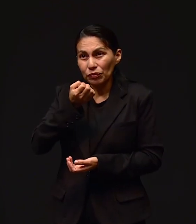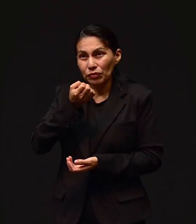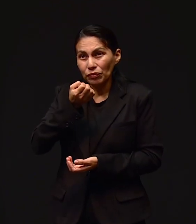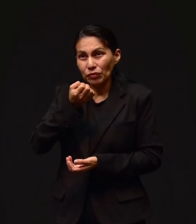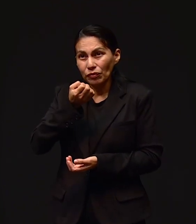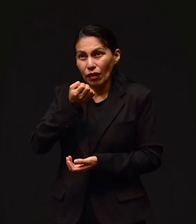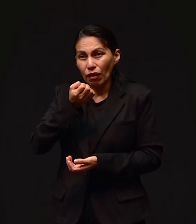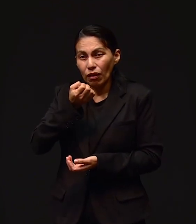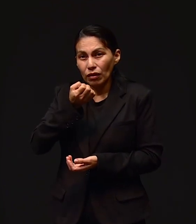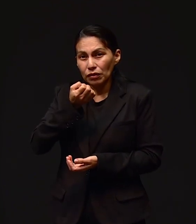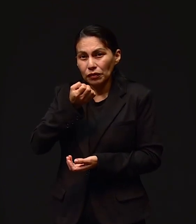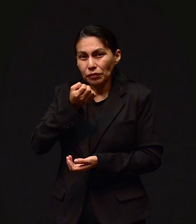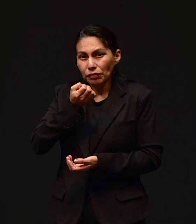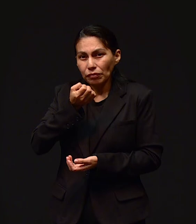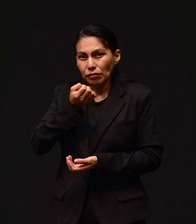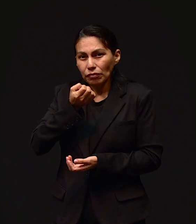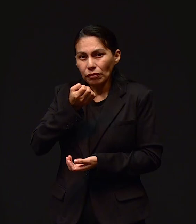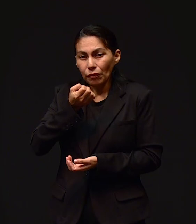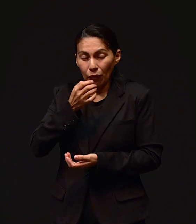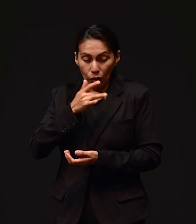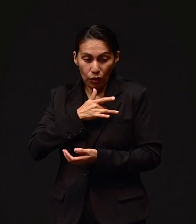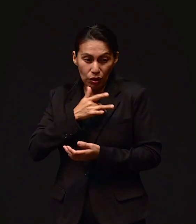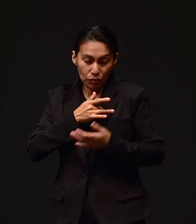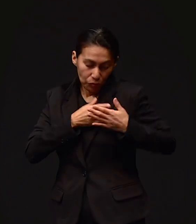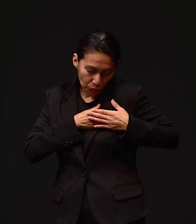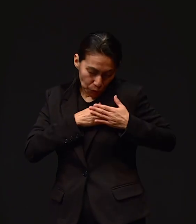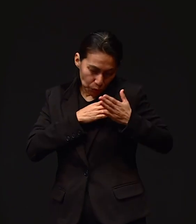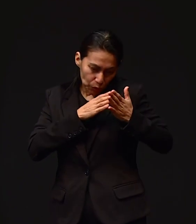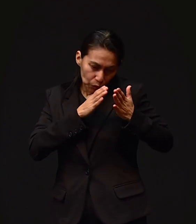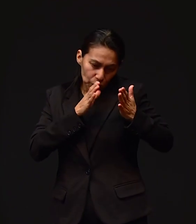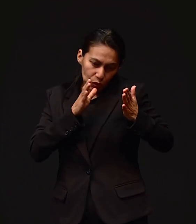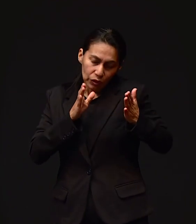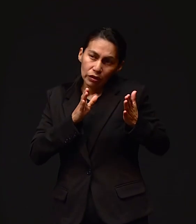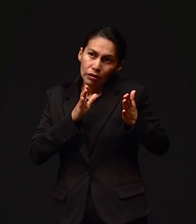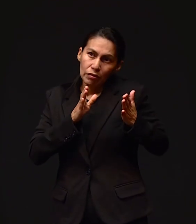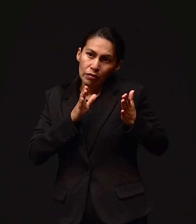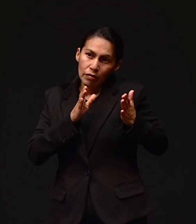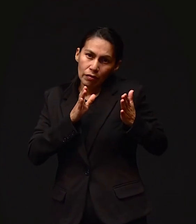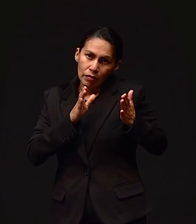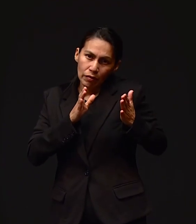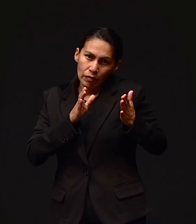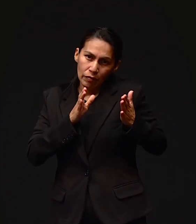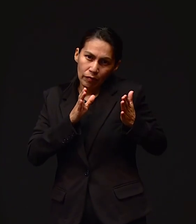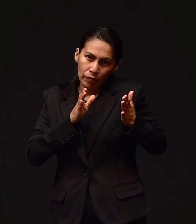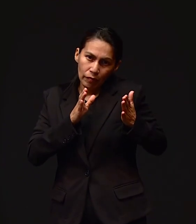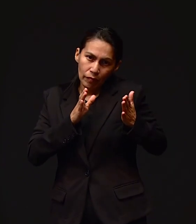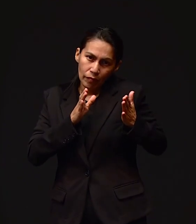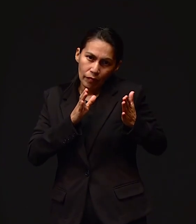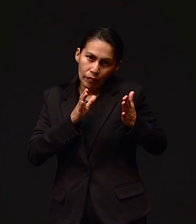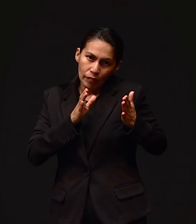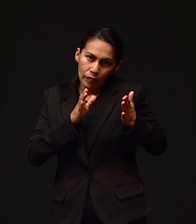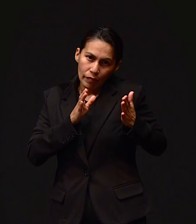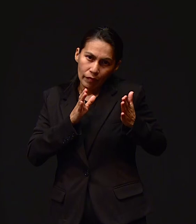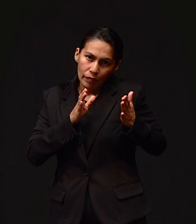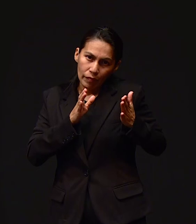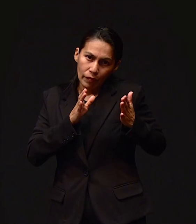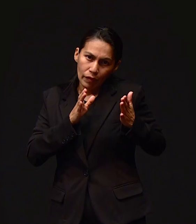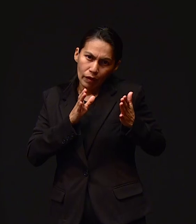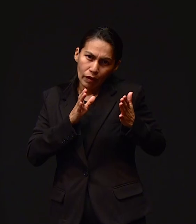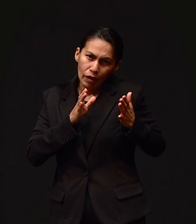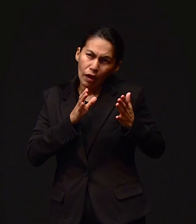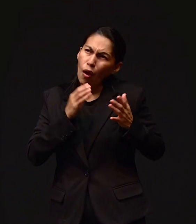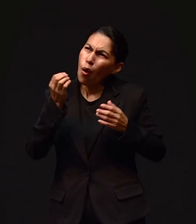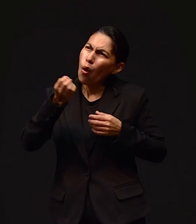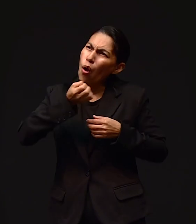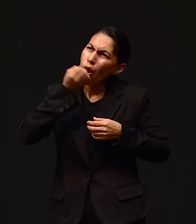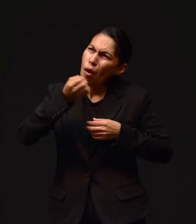el, que es el acto de abrir nuestro corazón a Dios como un amigo, es una relación, pastor. Una relación